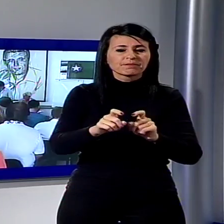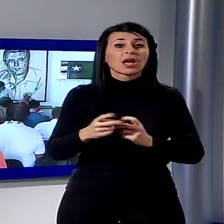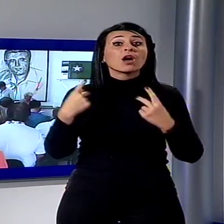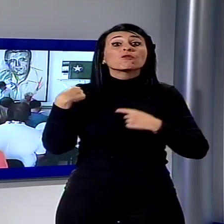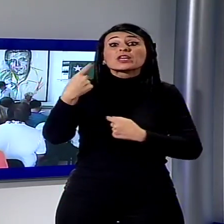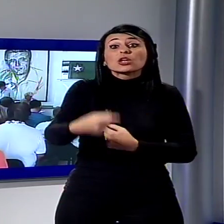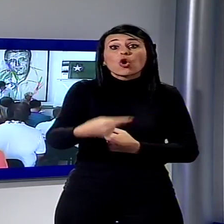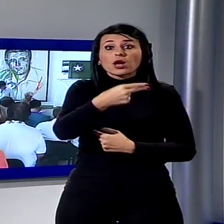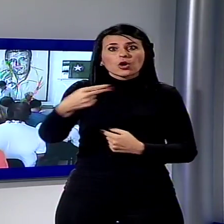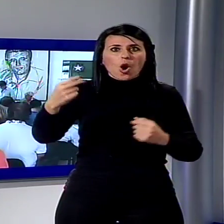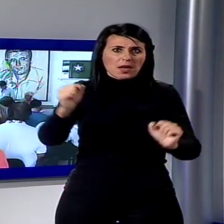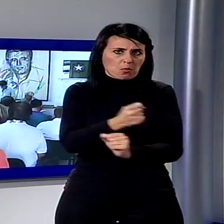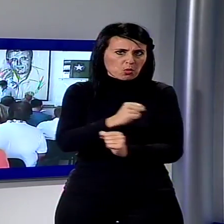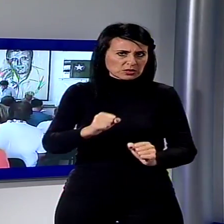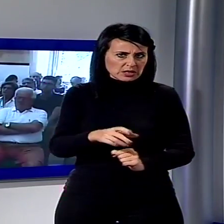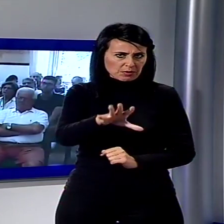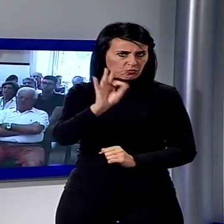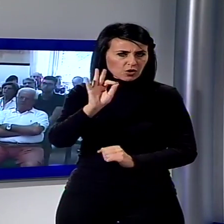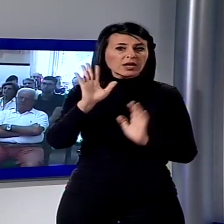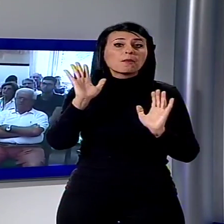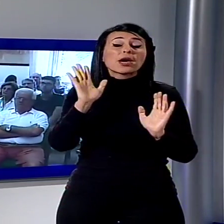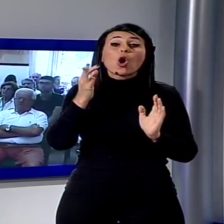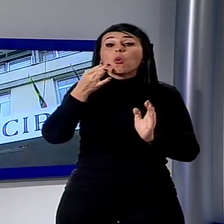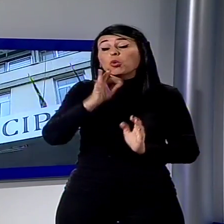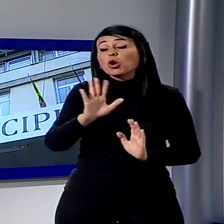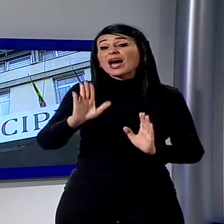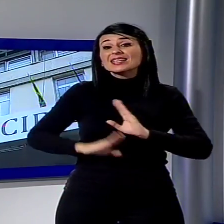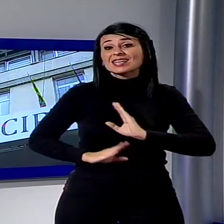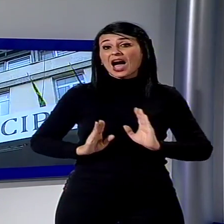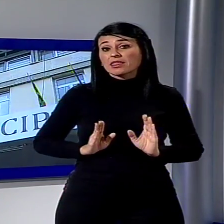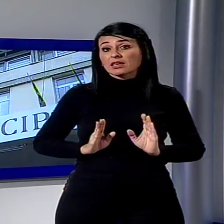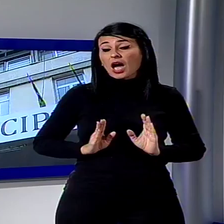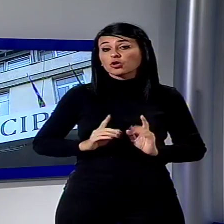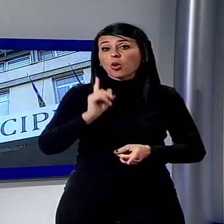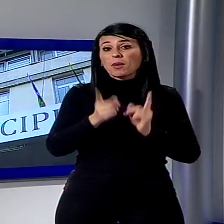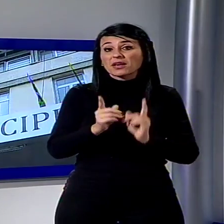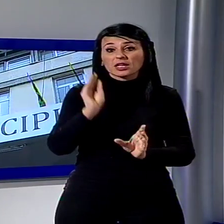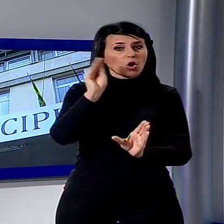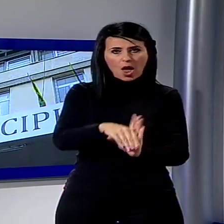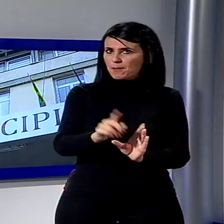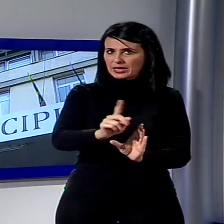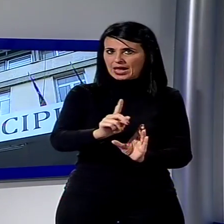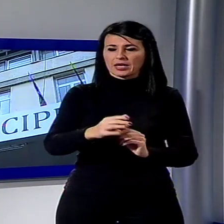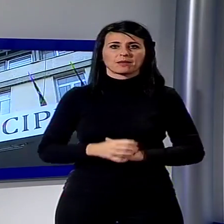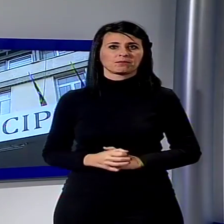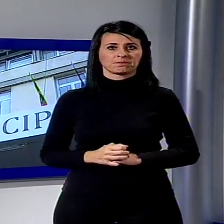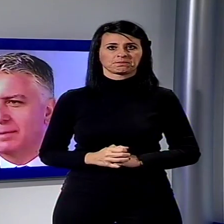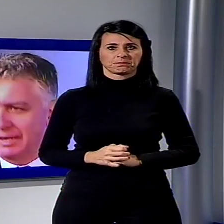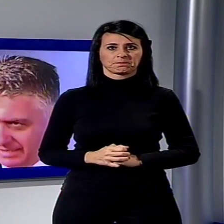adesso, ma il candidato potrebbe venire fuori dagli schemi dei partiti. La cosa fondamentale è quella di non sbagliare ancora una volta, per la